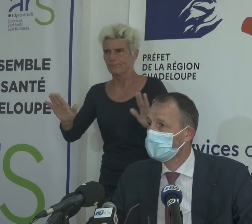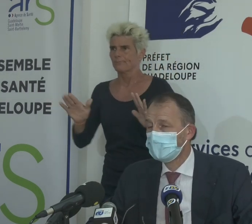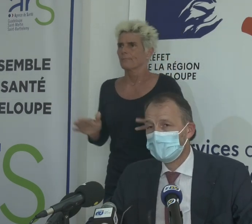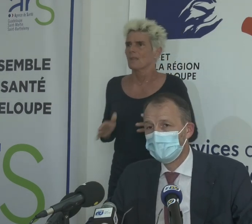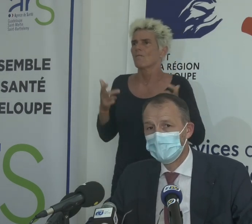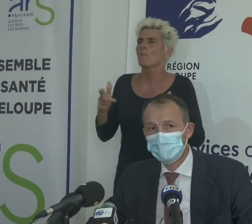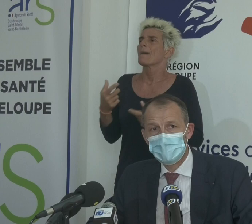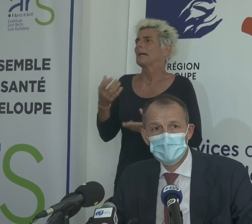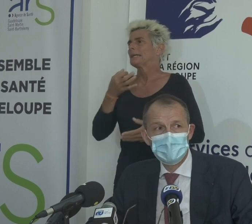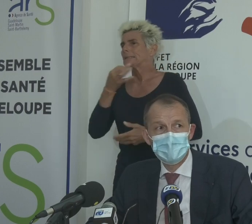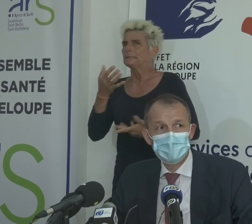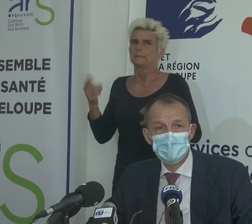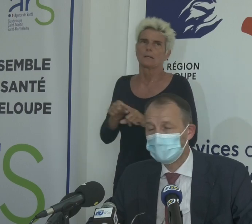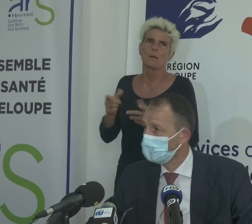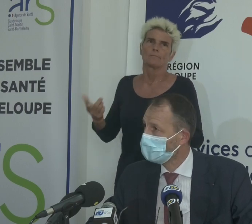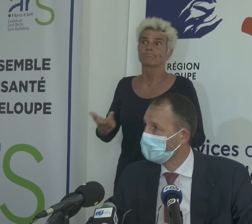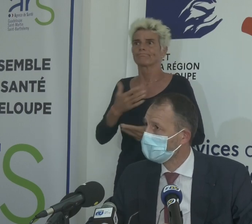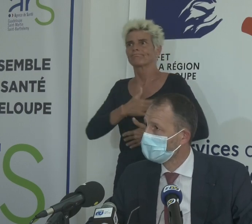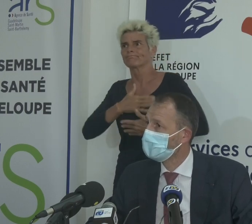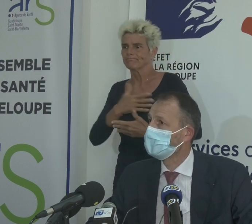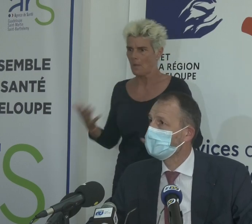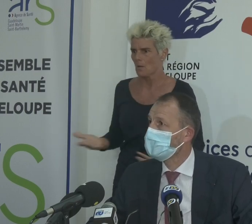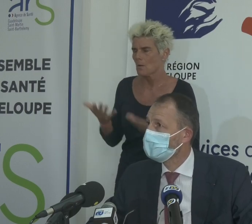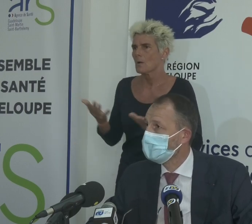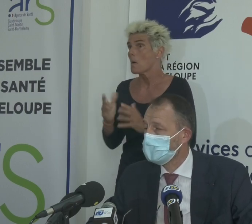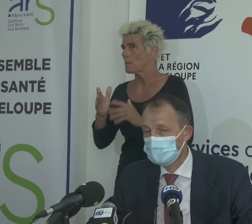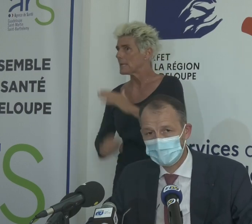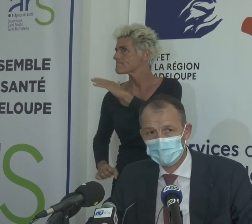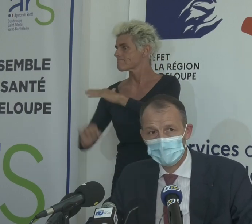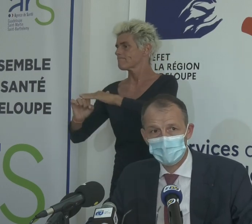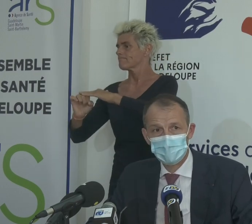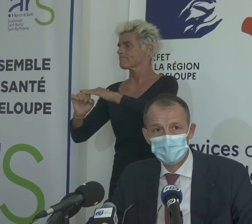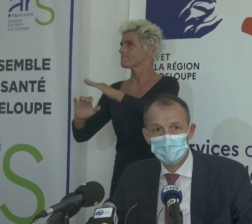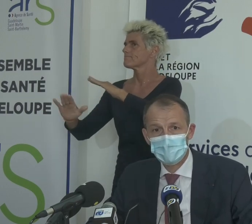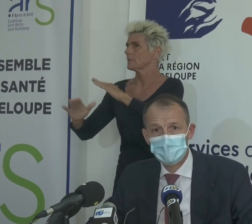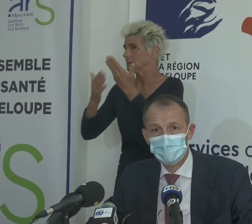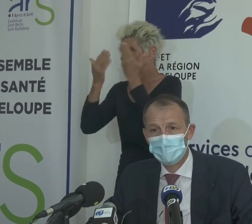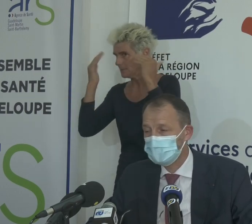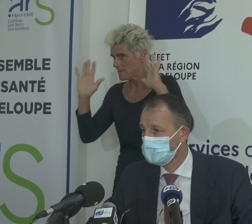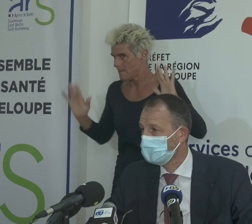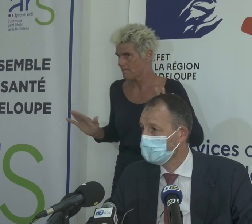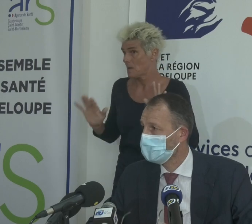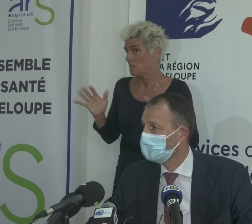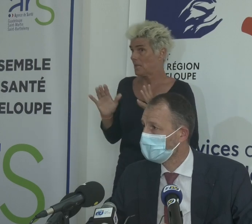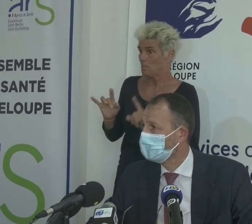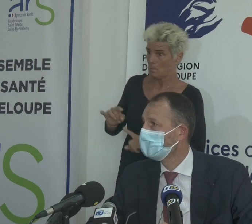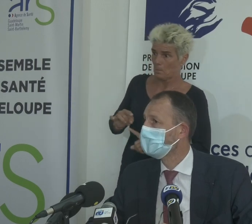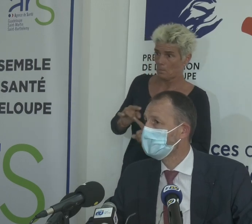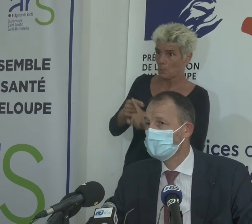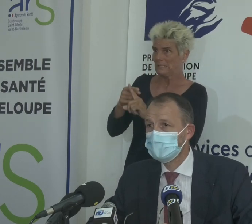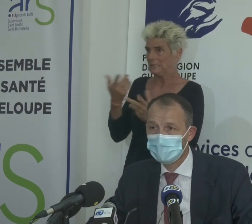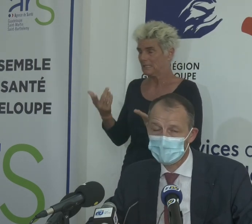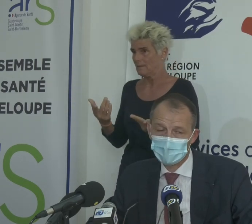juste peut-être la possibilité que nous atteignions un plateau en termes de contamination, ce qui en soi serait un point positif puisqu'un plateau,